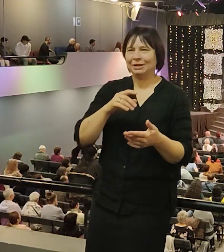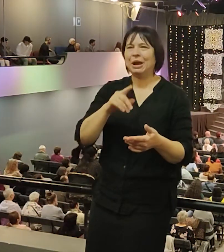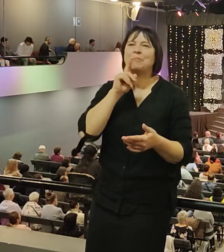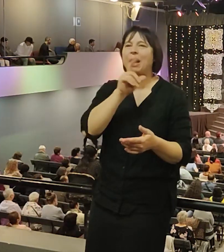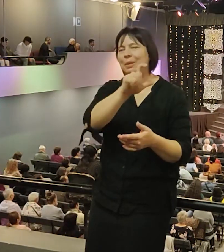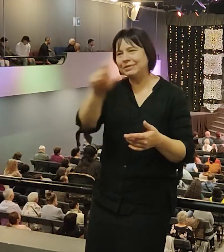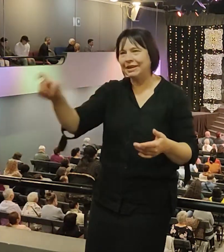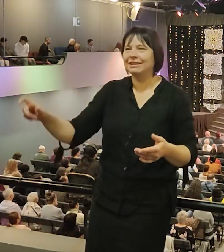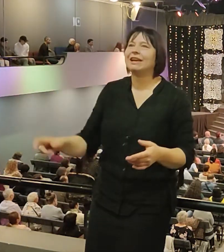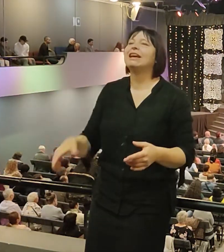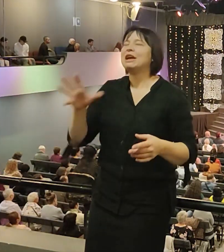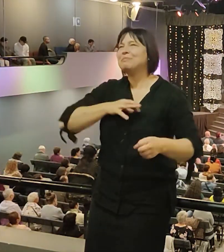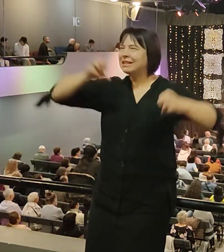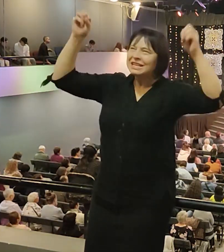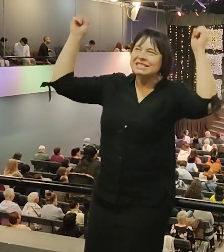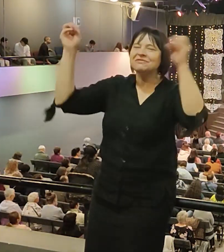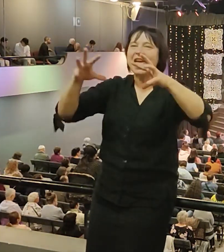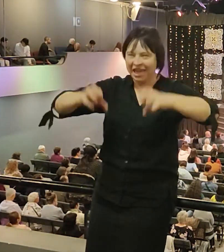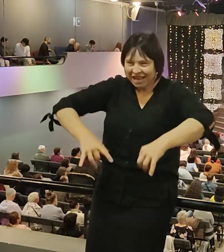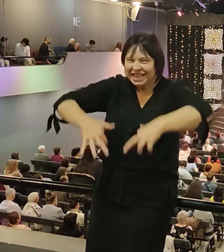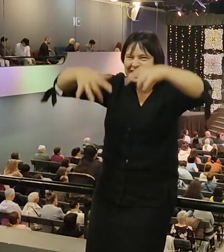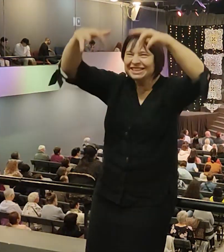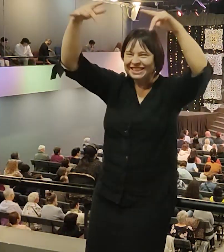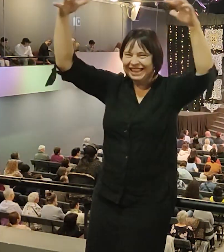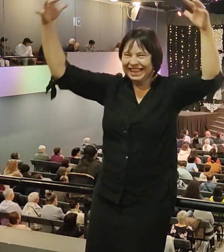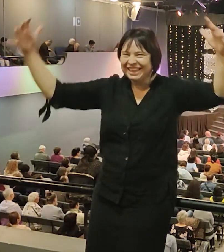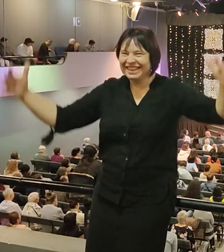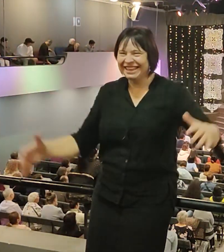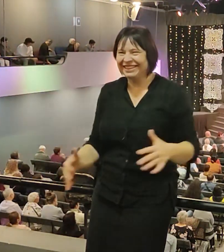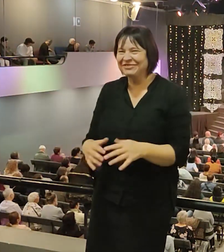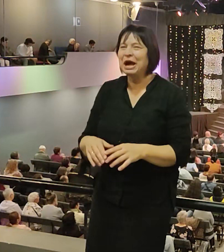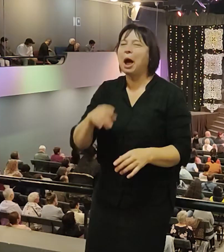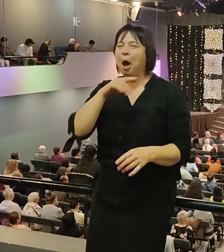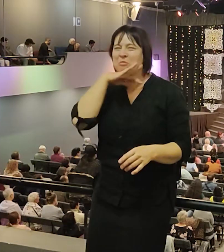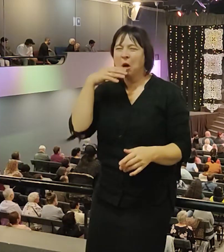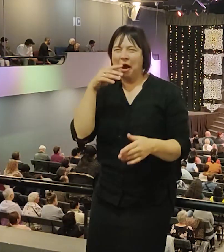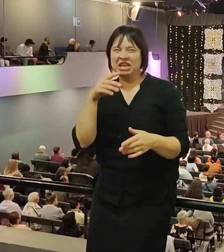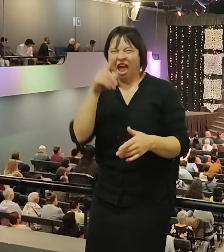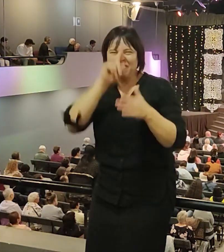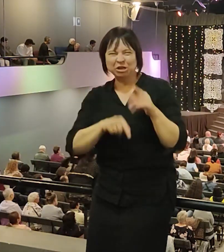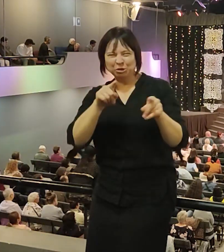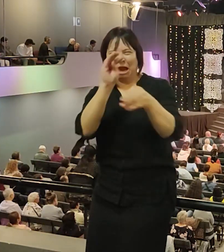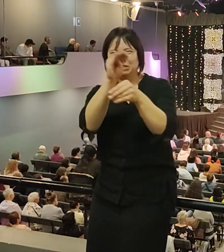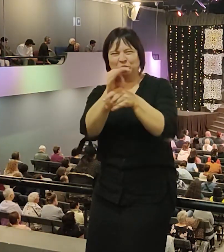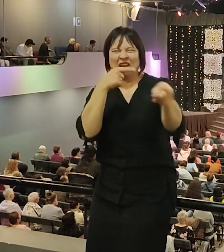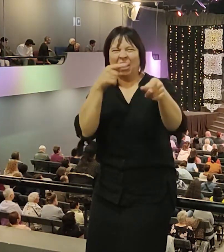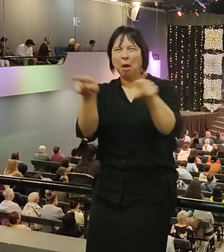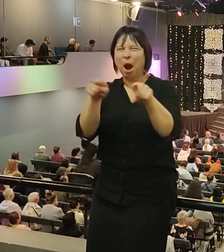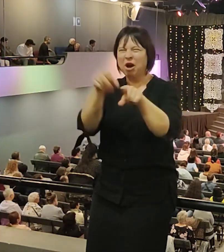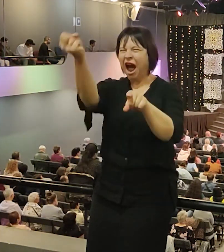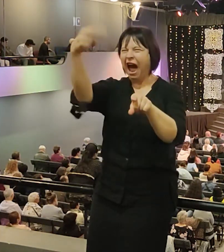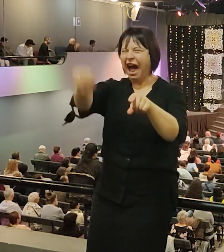Некоторые говорят, как в аду. А я говорю, как на горе у Моисея, хореп. Свет и дым, как у Моисея.